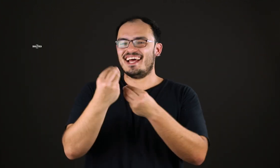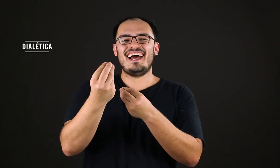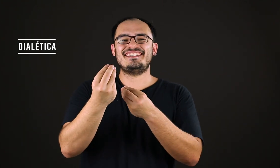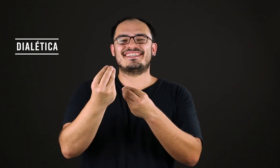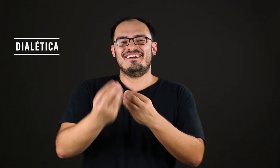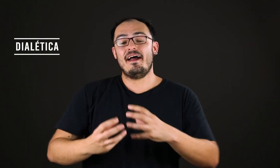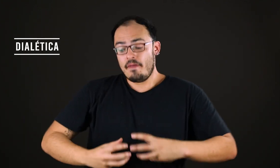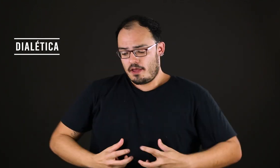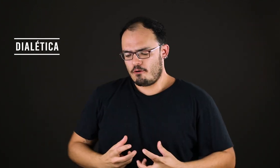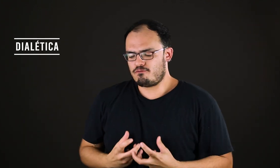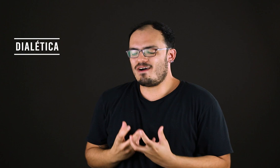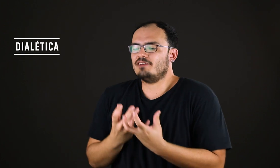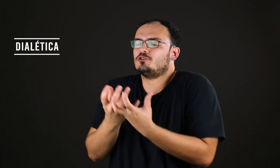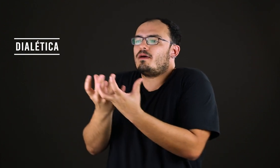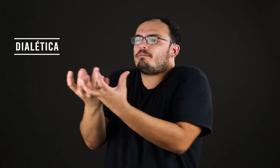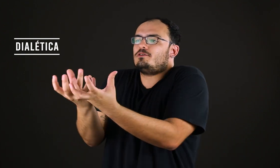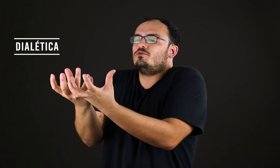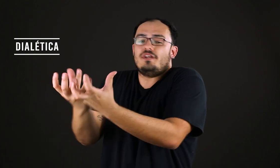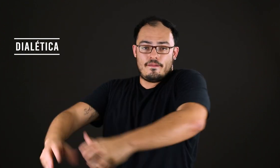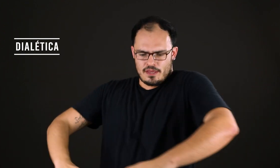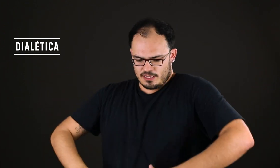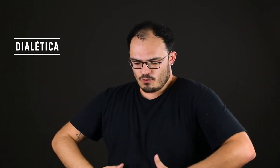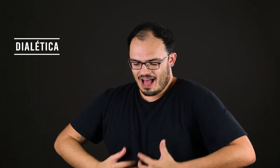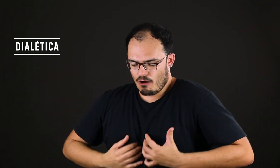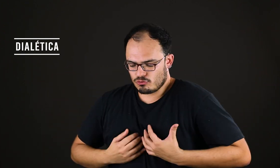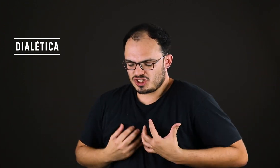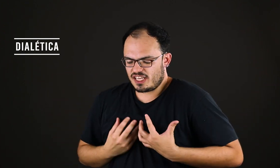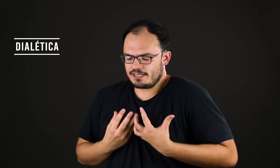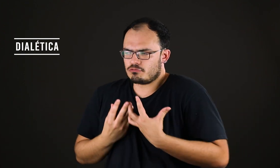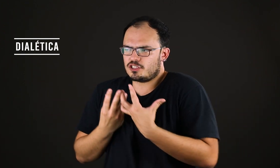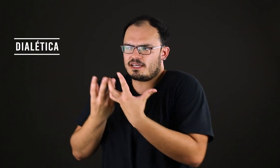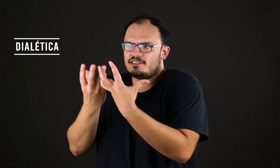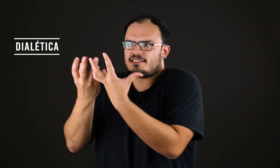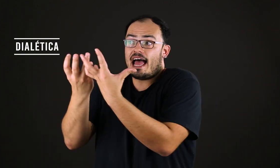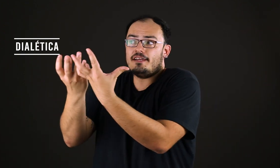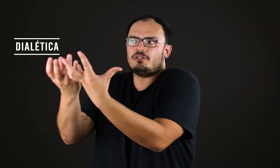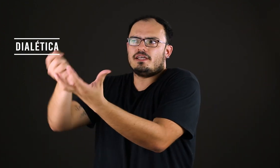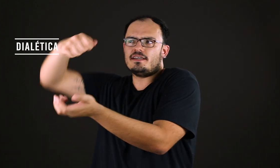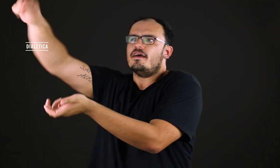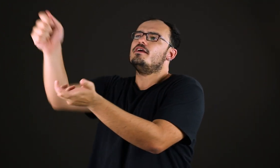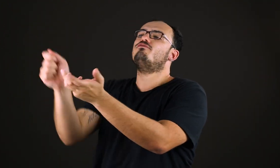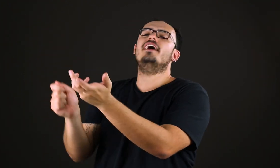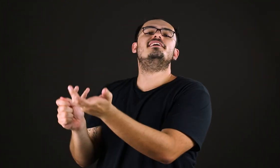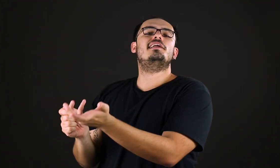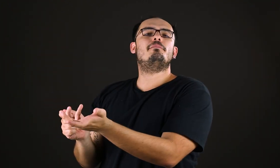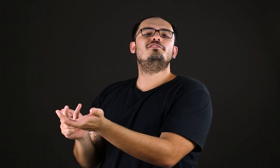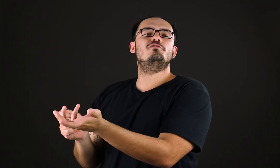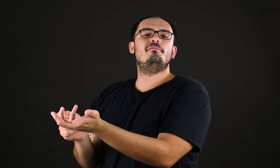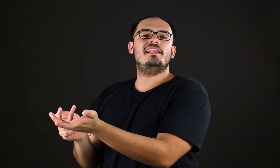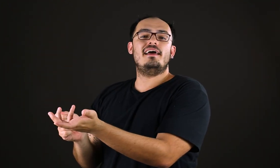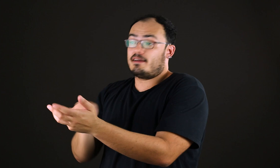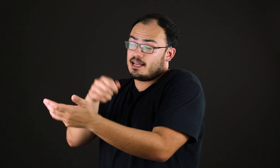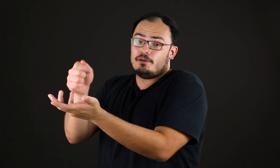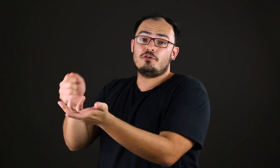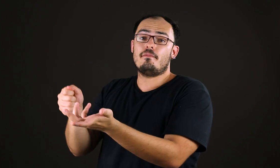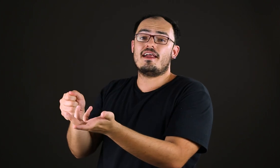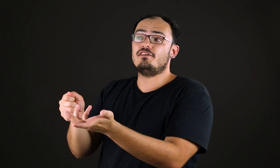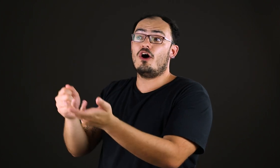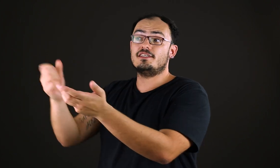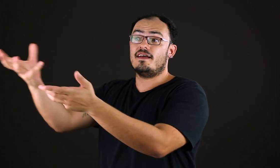dialética, não é? Eu faço uma pintura, então algo de dentro de mim sai de mim e faz aquela pintura maravilhosa.